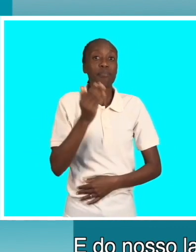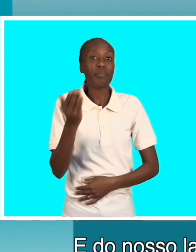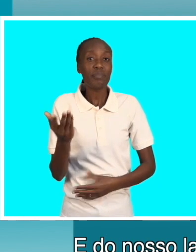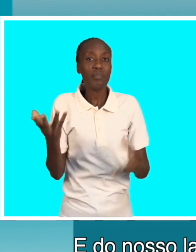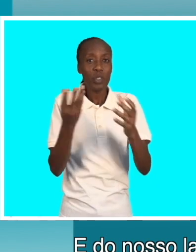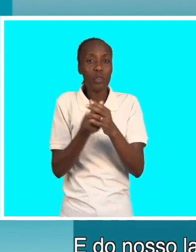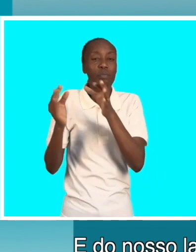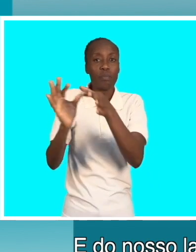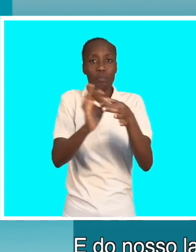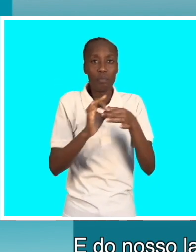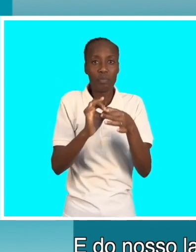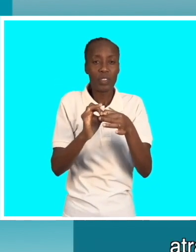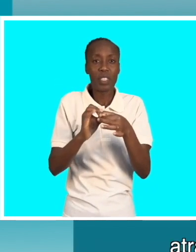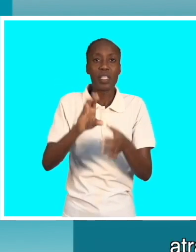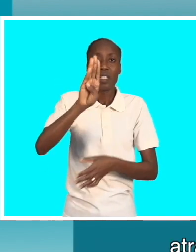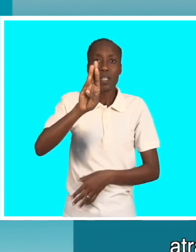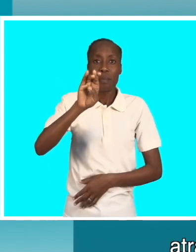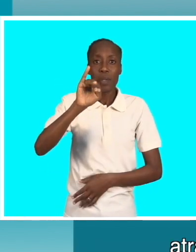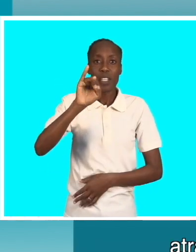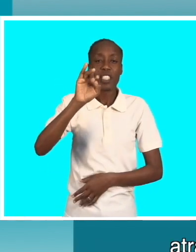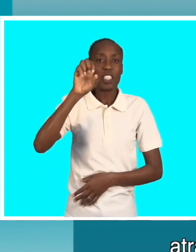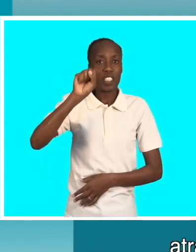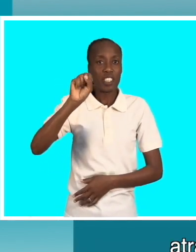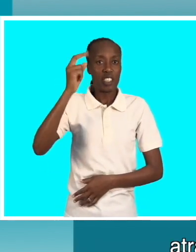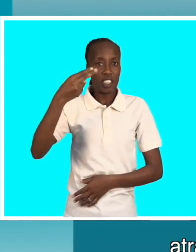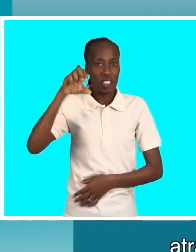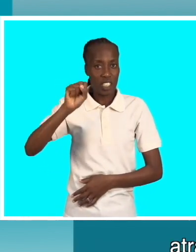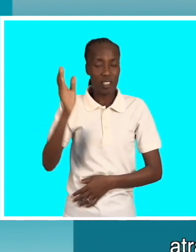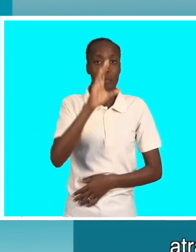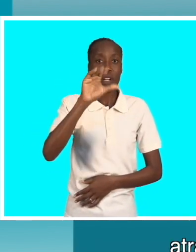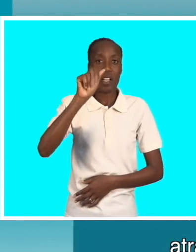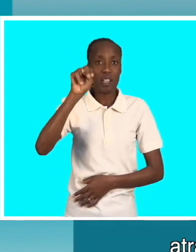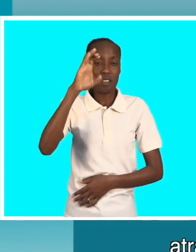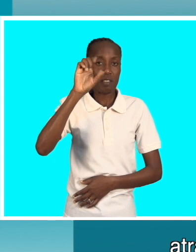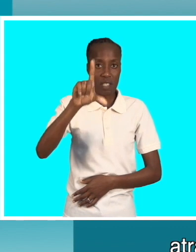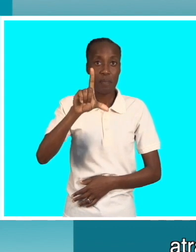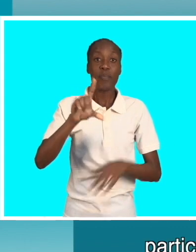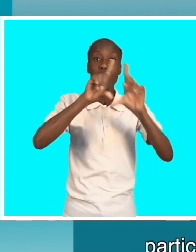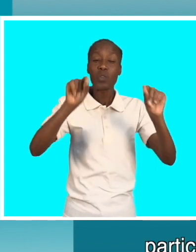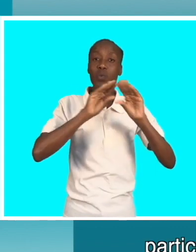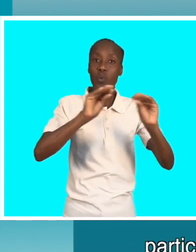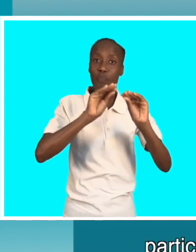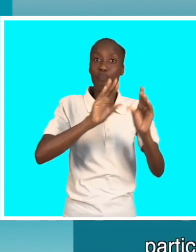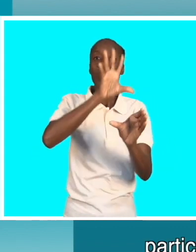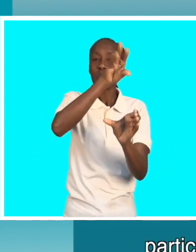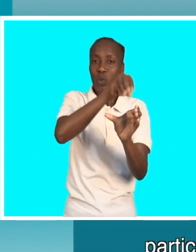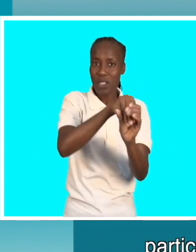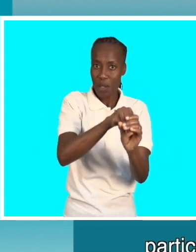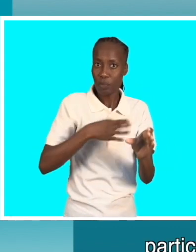da Educação pelo nosso braço, nossa agência que se chama British Council, particularmente em duas áreas, a